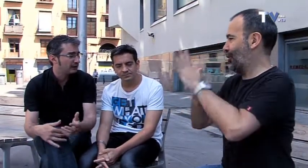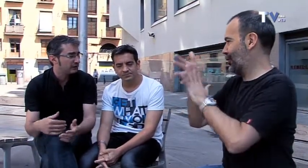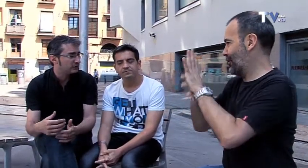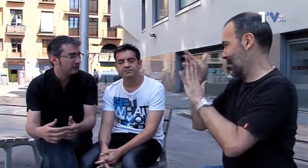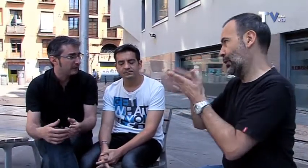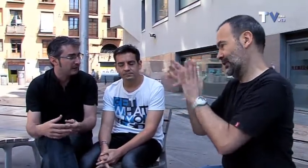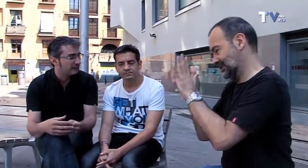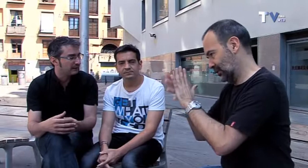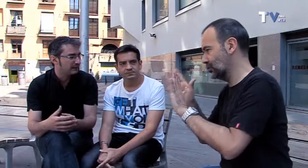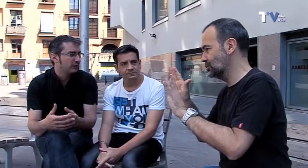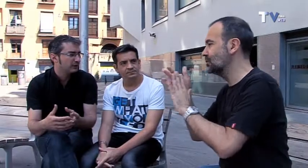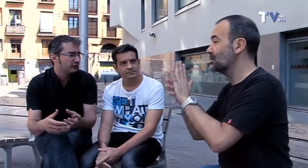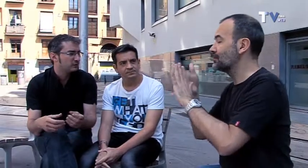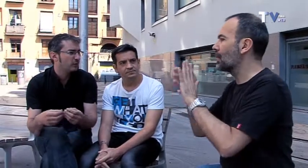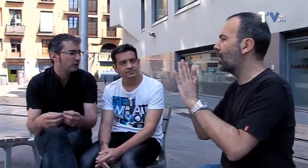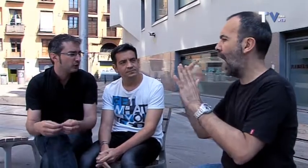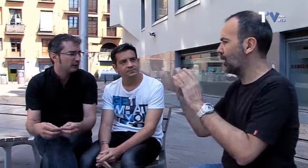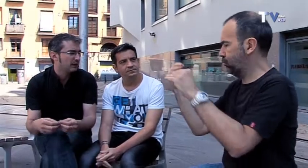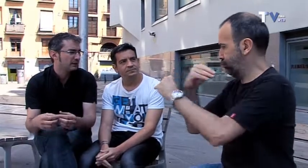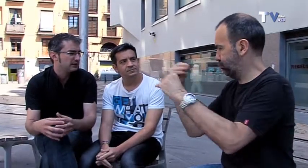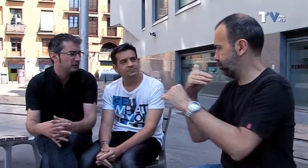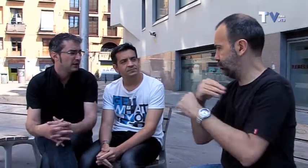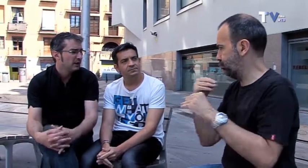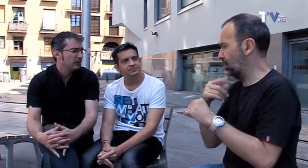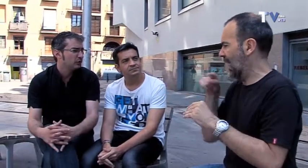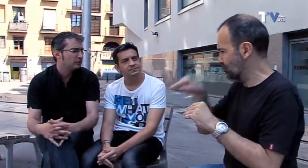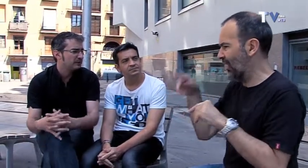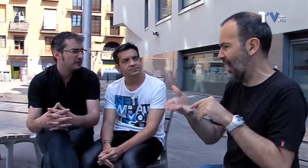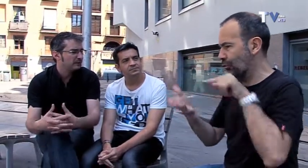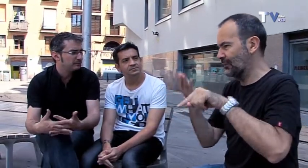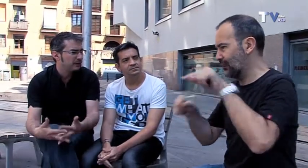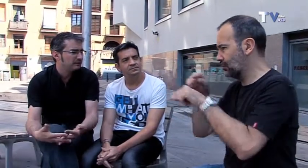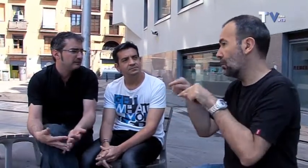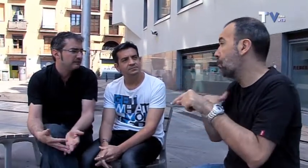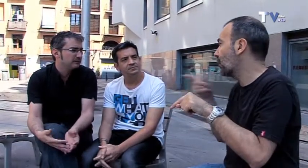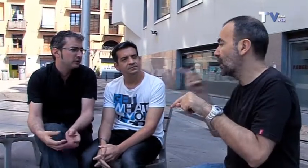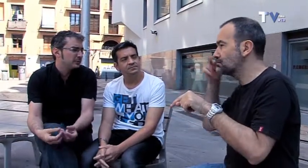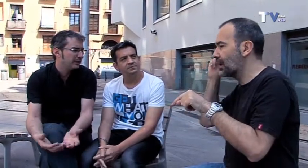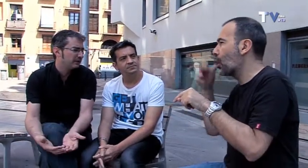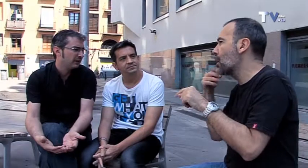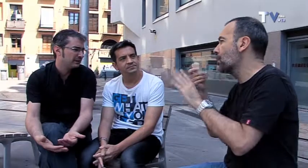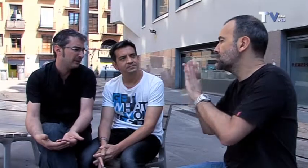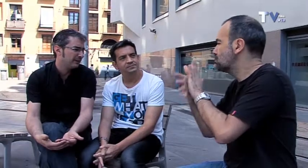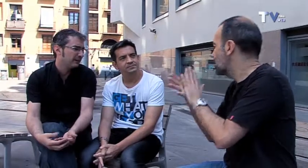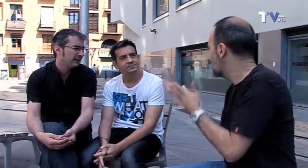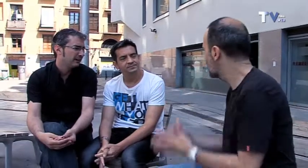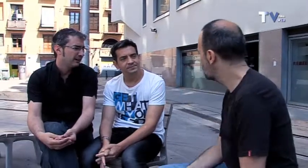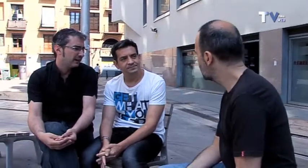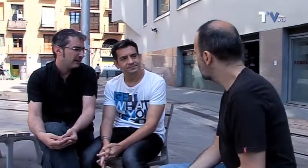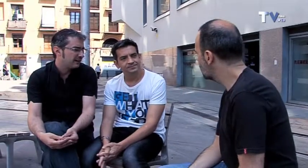pero, claro, hay controversias, nos dicen que esto vale, esto no vale... Y, claro, tú como experto y con tu experiencia, ¿nos puedes explicar cómo funciona